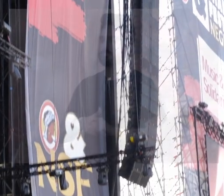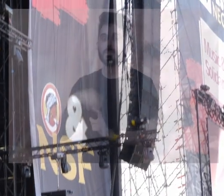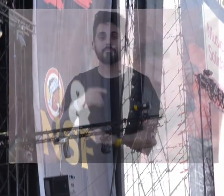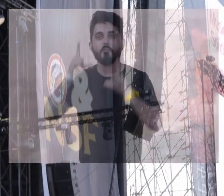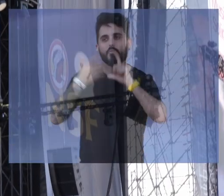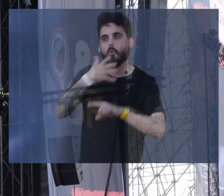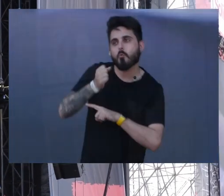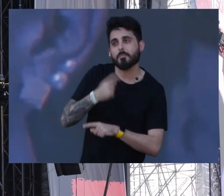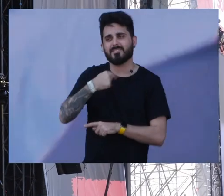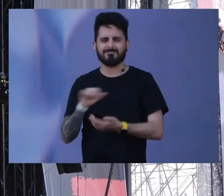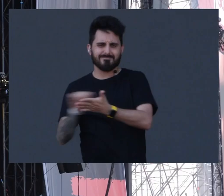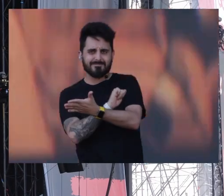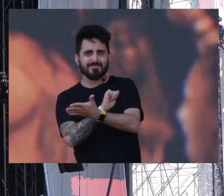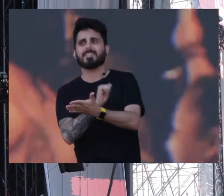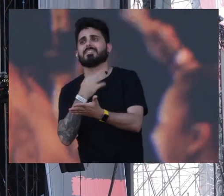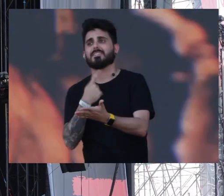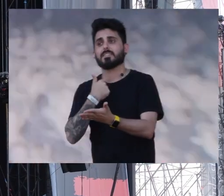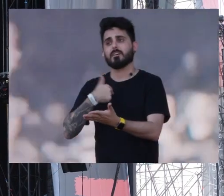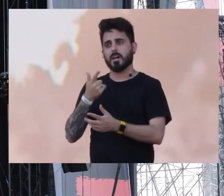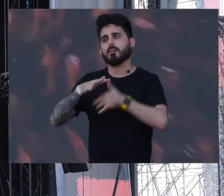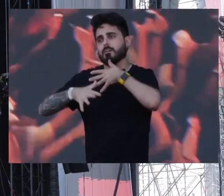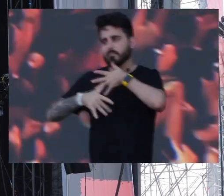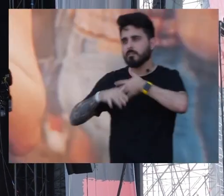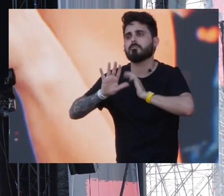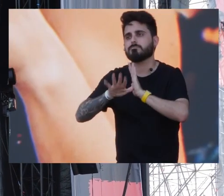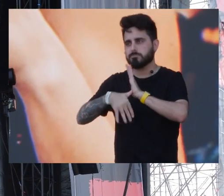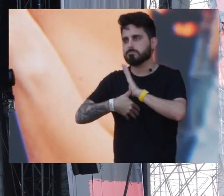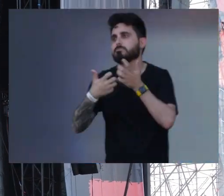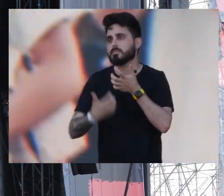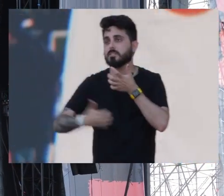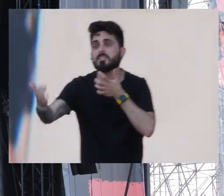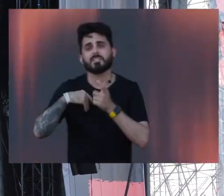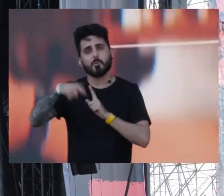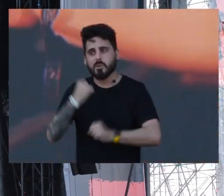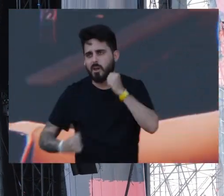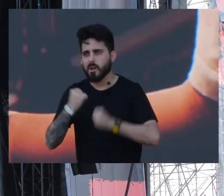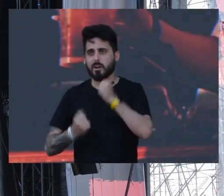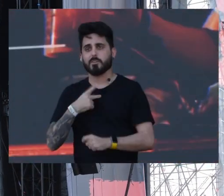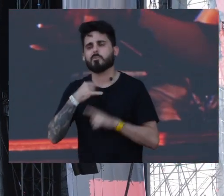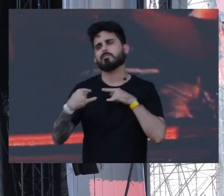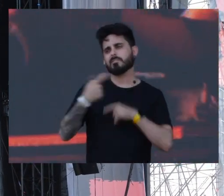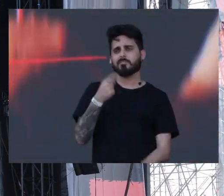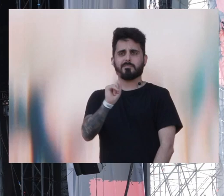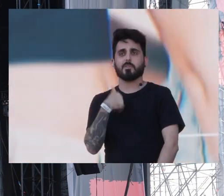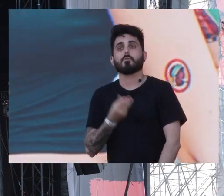S'ho va per a la foto però diu borra La meva nena em fa esperar De fet em fa córrer